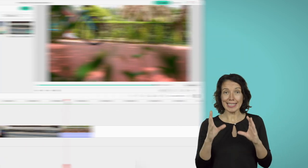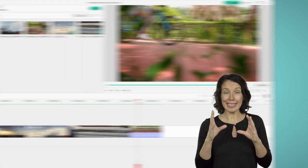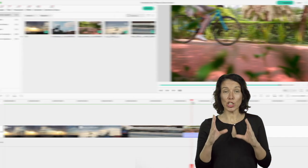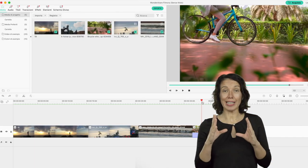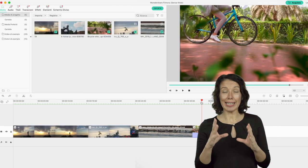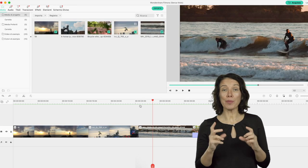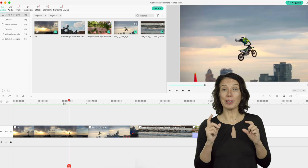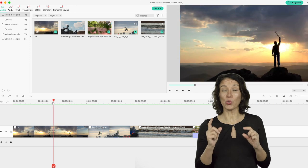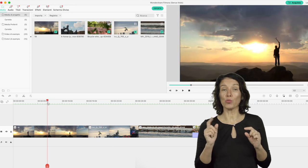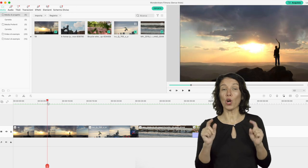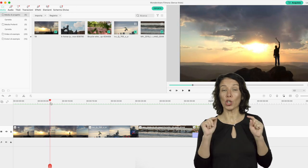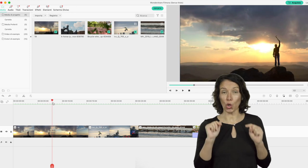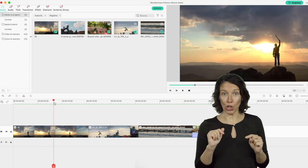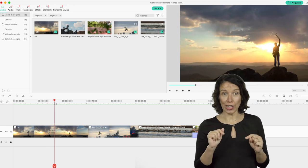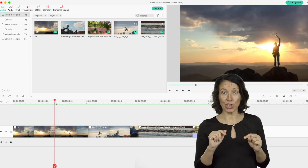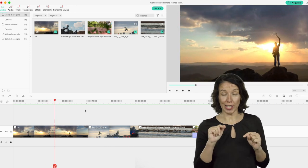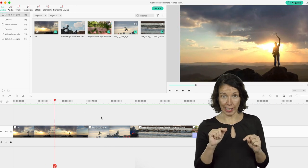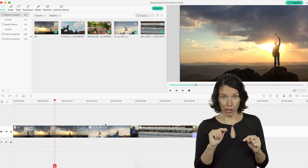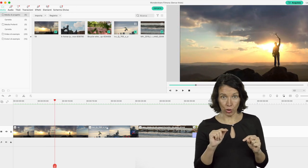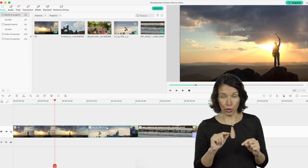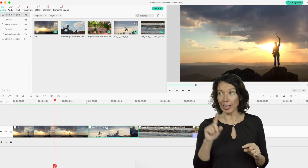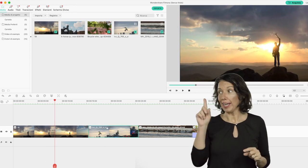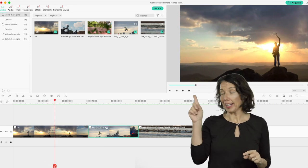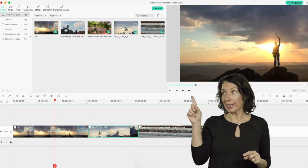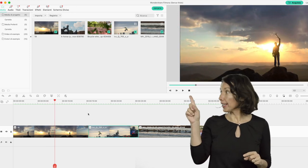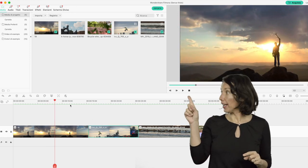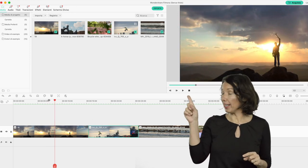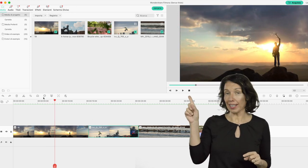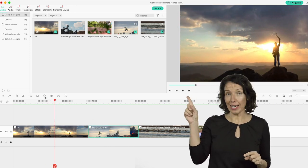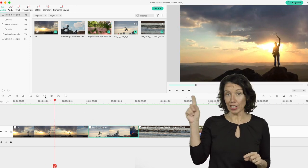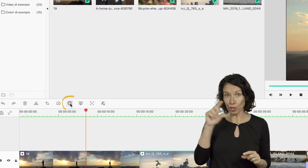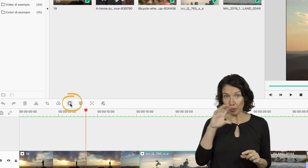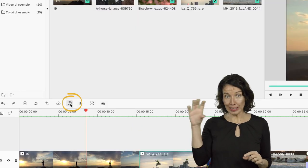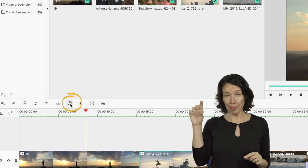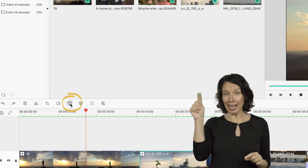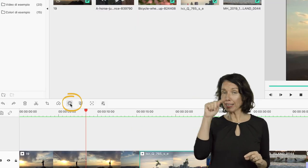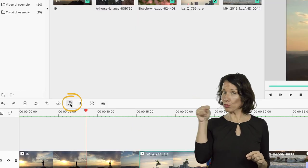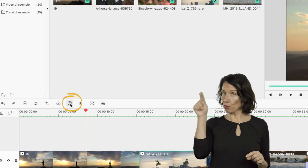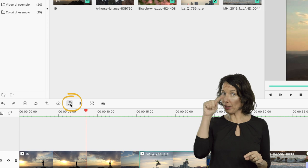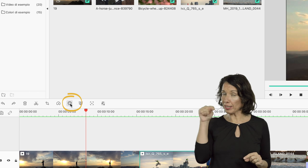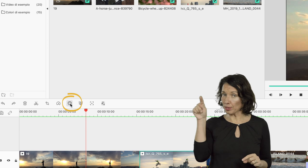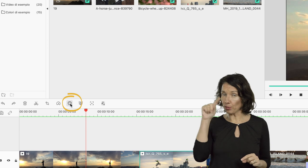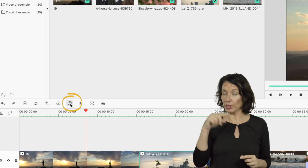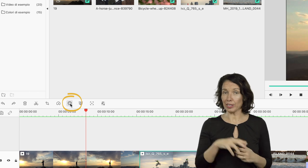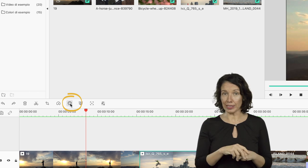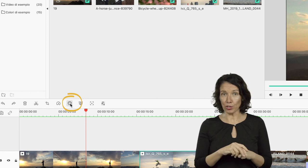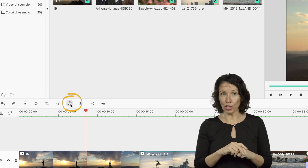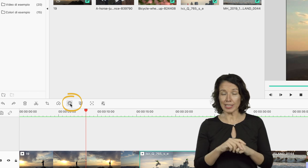Seleziona la clip di cui vuoi correggere il colore. Clicca là sopra la timeline su quel simbolino della tavolozza